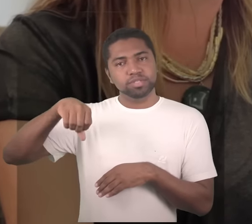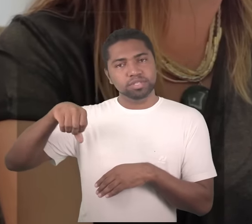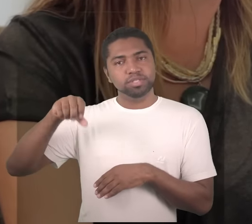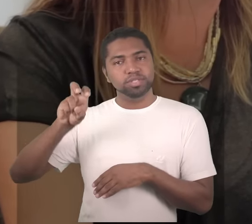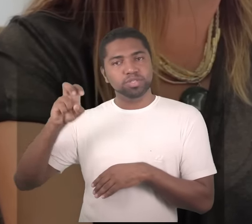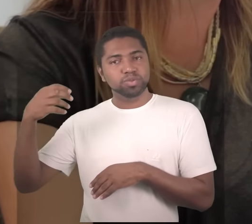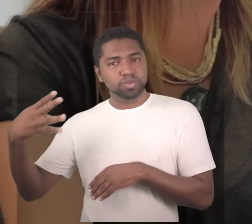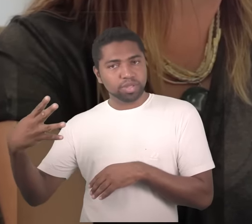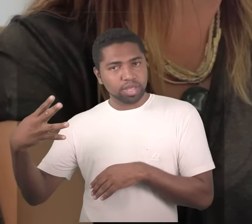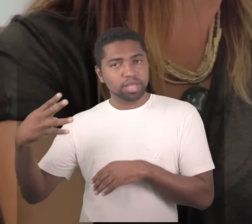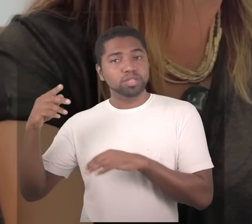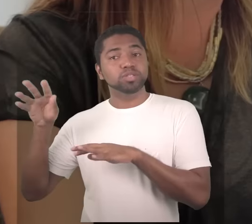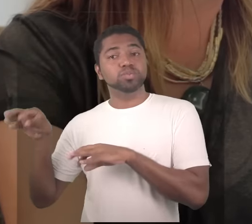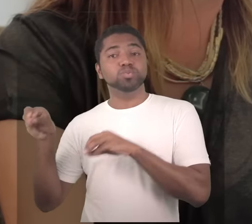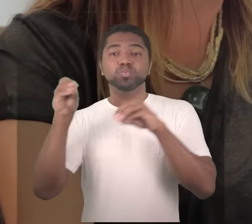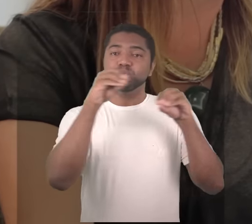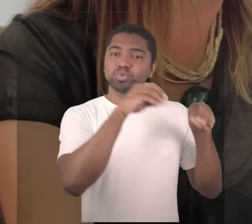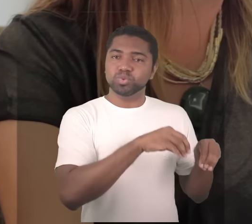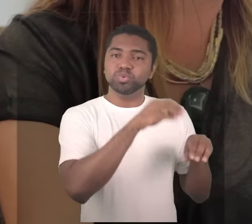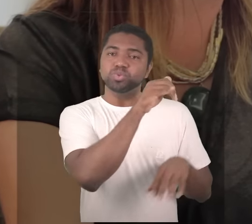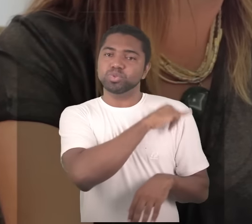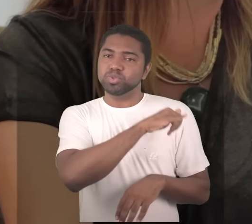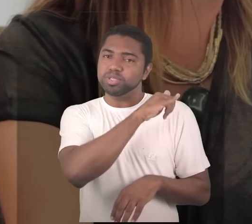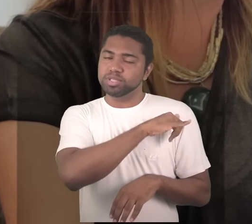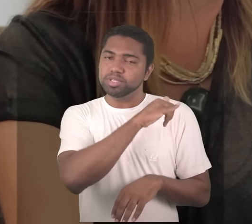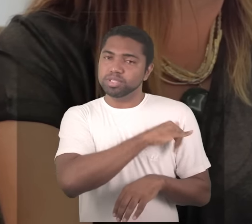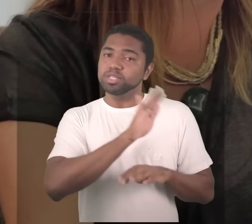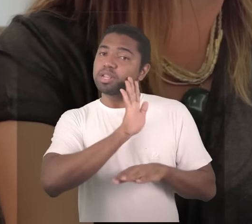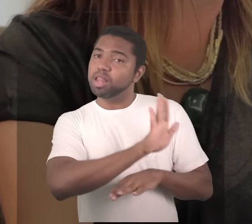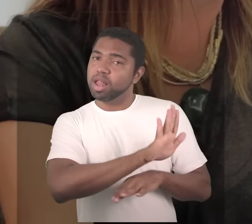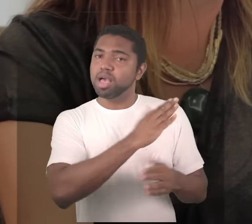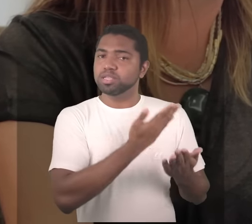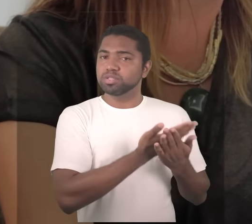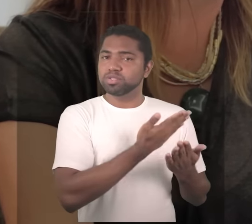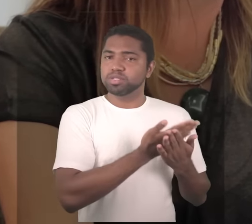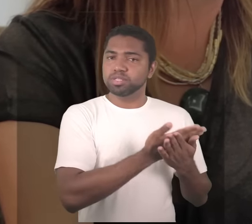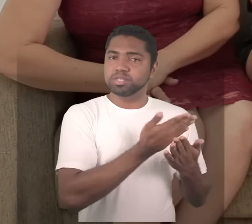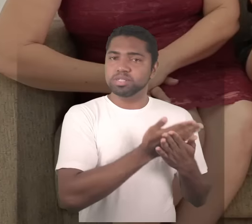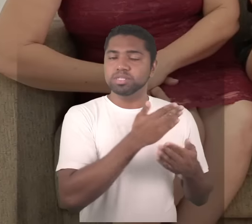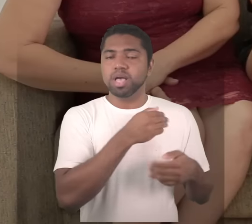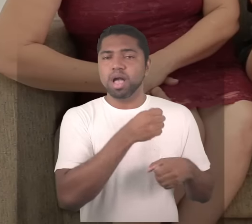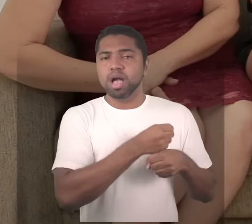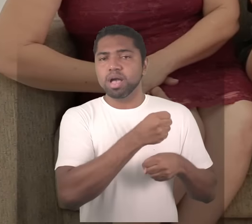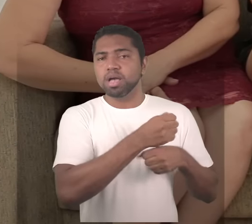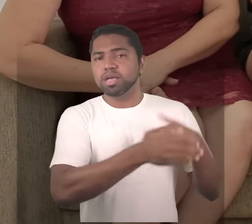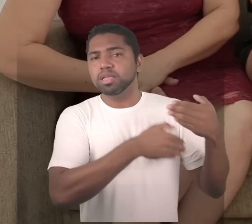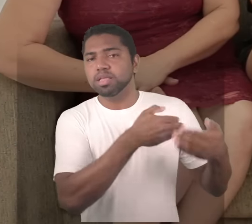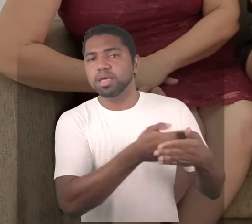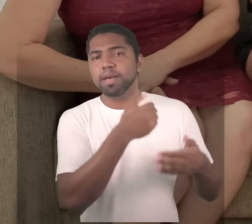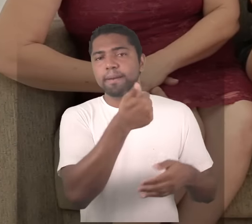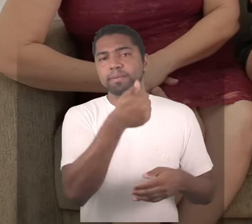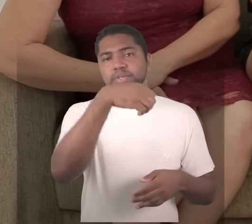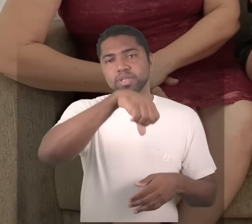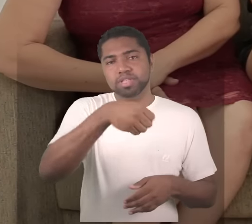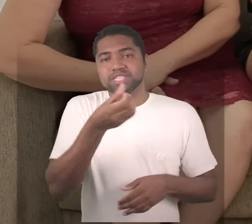mas foi fundamental era um colégio de tempo integral onde o pai não só foi alfabetizado mas também aprendeu uma profissão